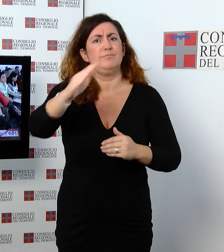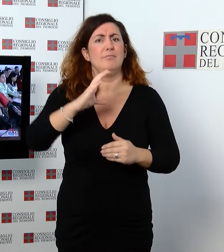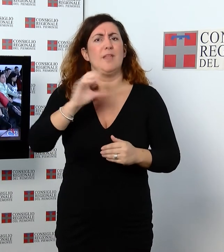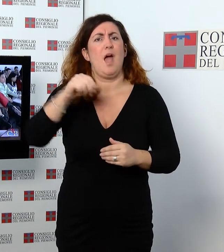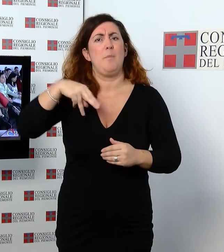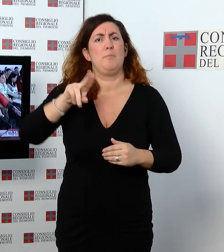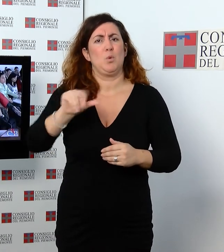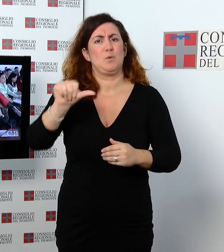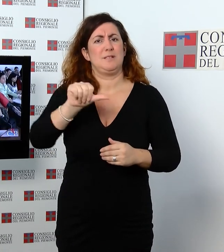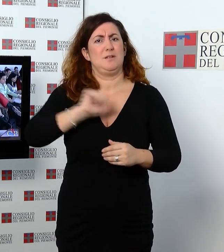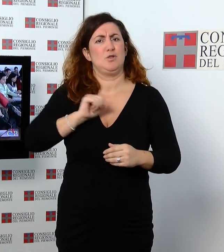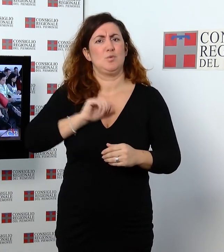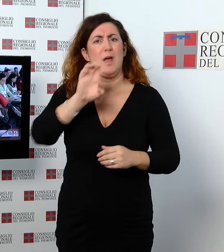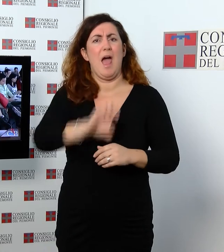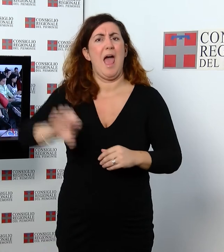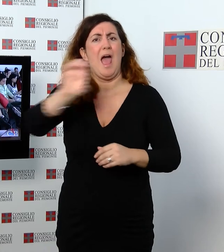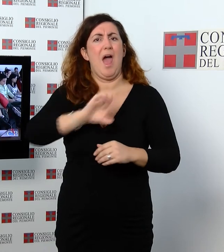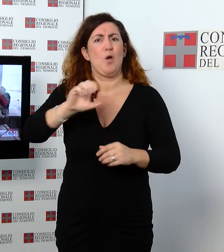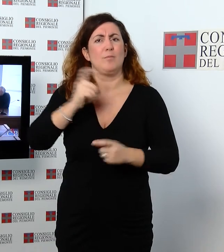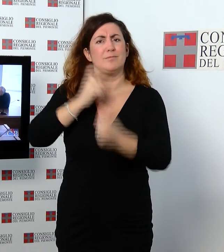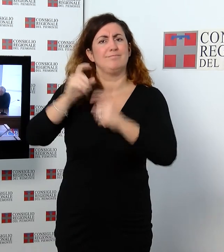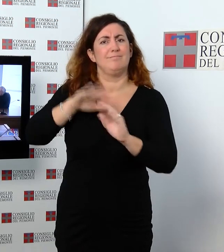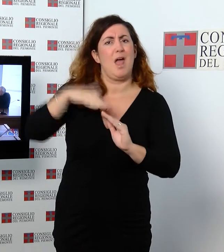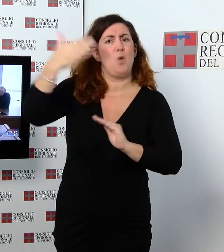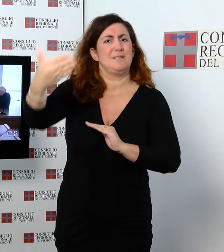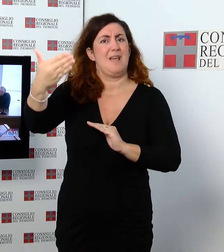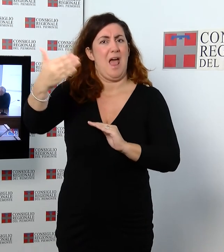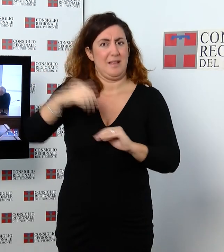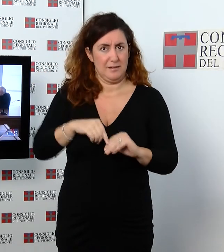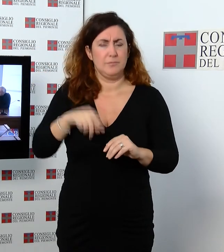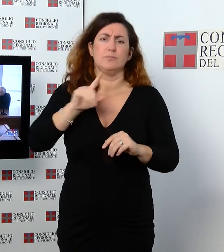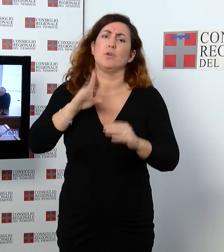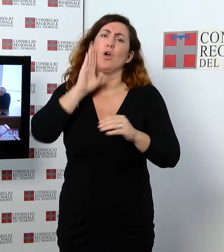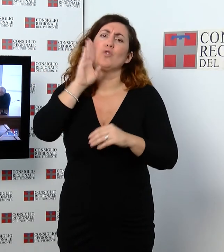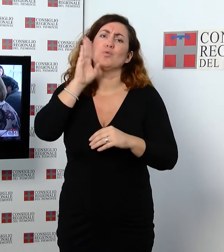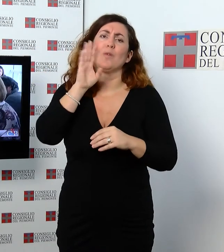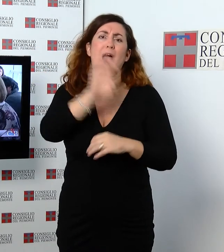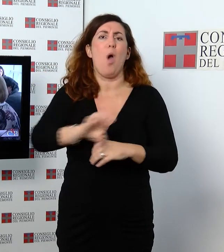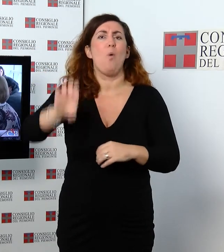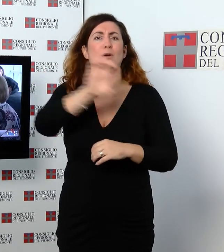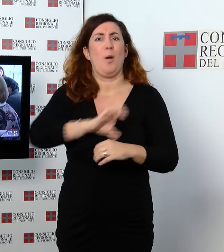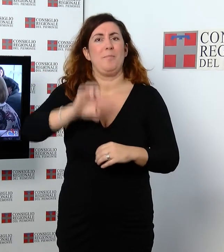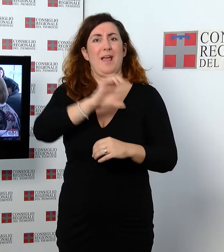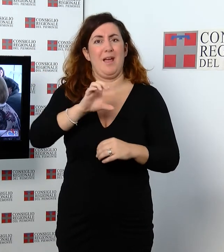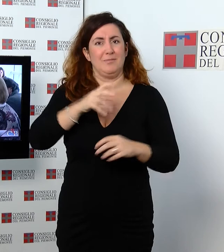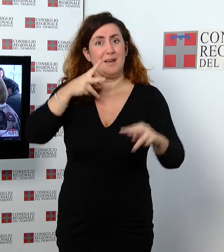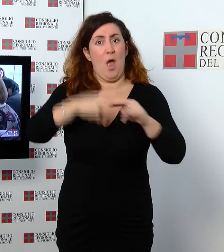Europe from Outside, serie di incontri promossa dalla consulta europea, rappresentata all'inaugurazione dal vicepresidente del Consiglio